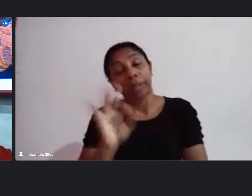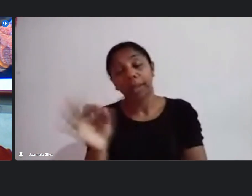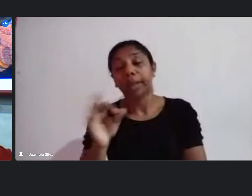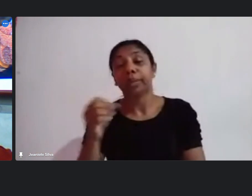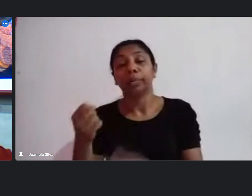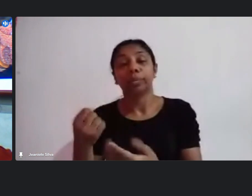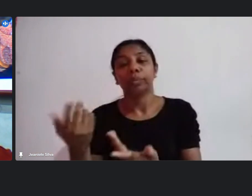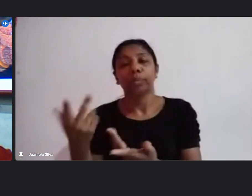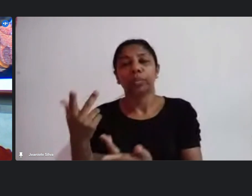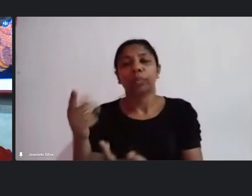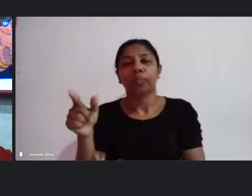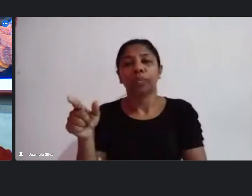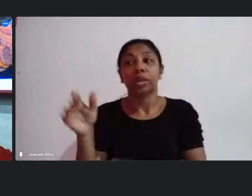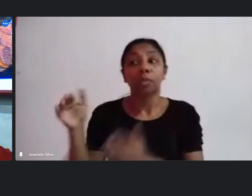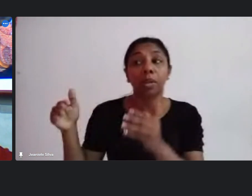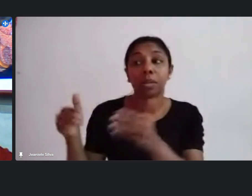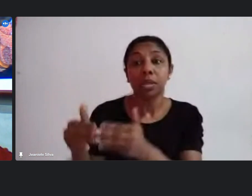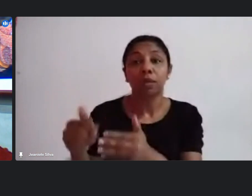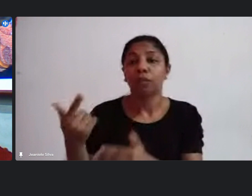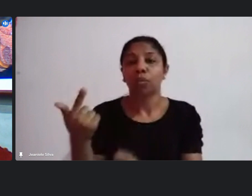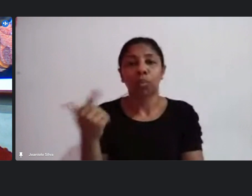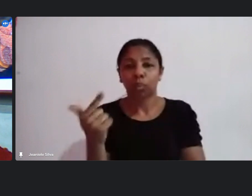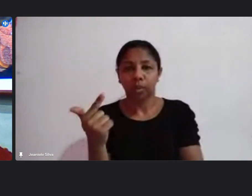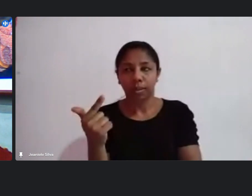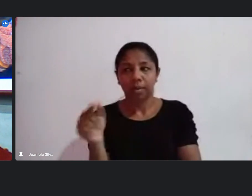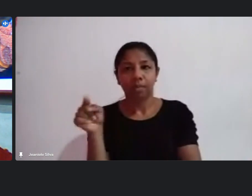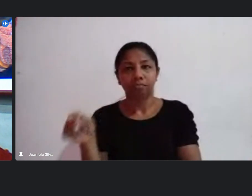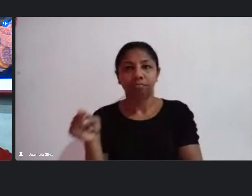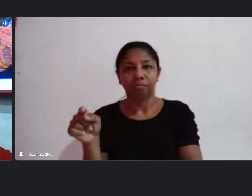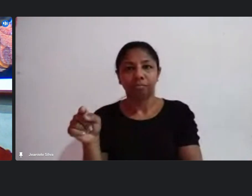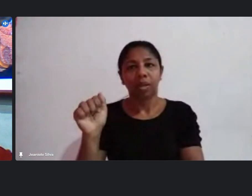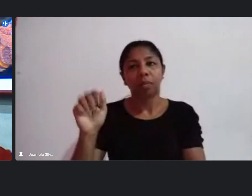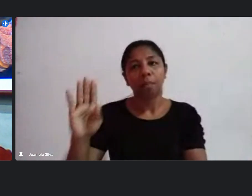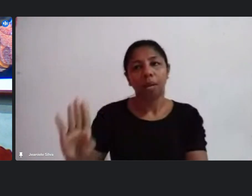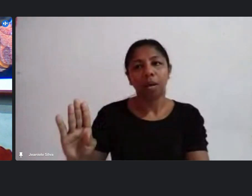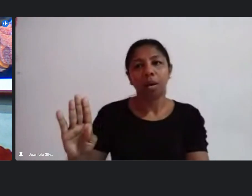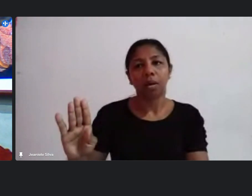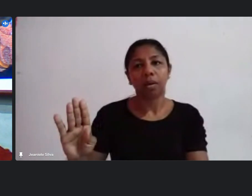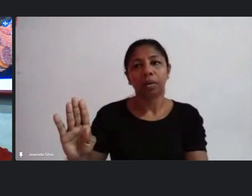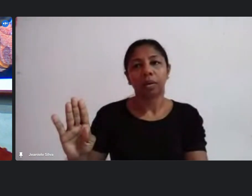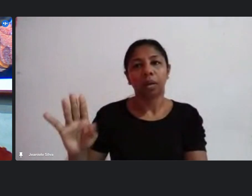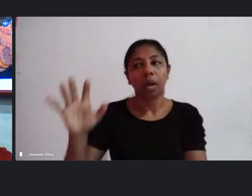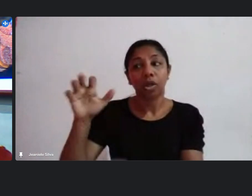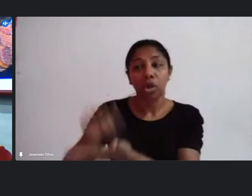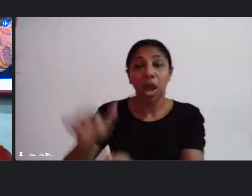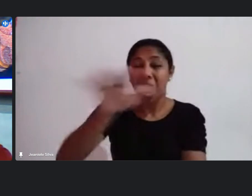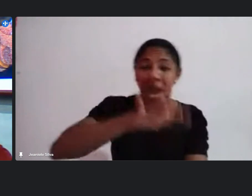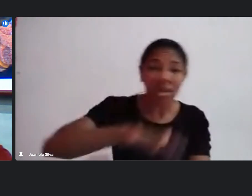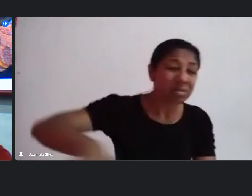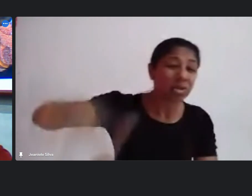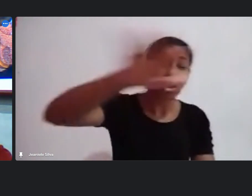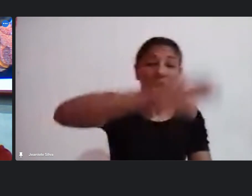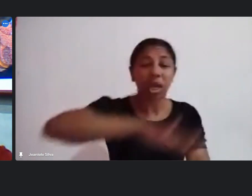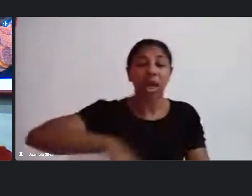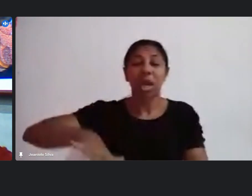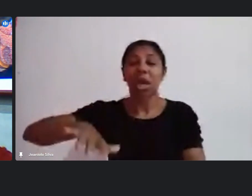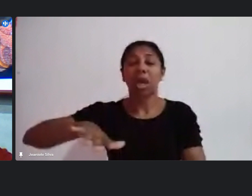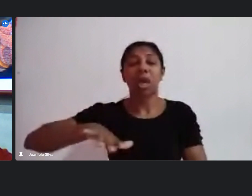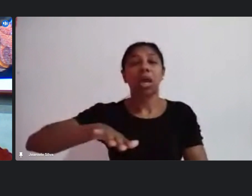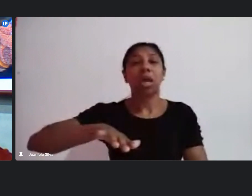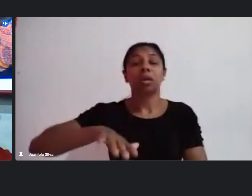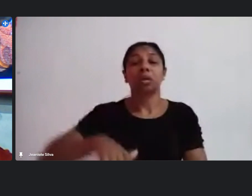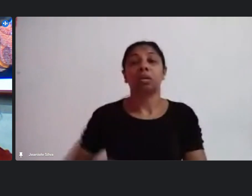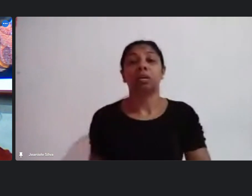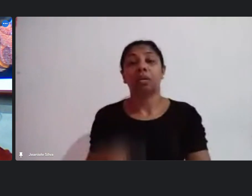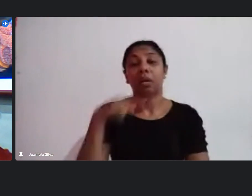recorde de custeio porque a León de Blanc ela foi registrada de uma forma mais abrangente os caminhos eram maiores a Paula